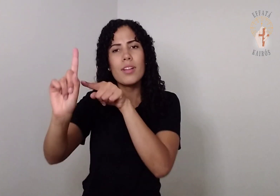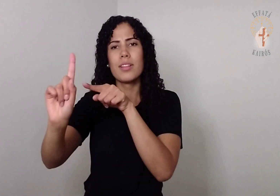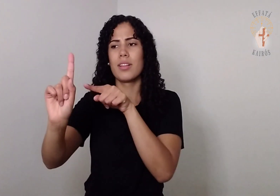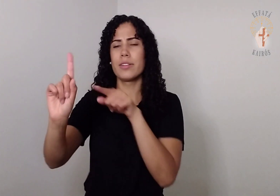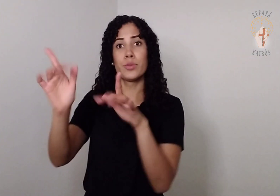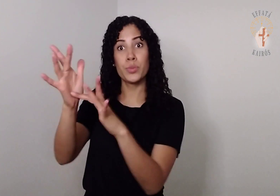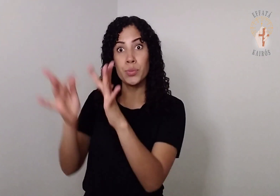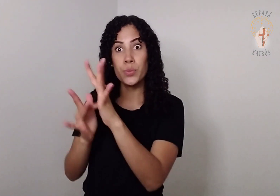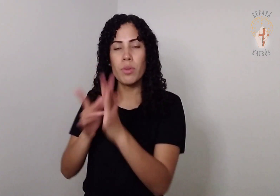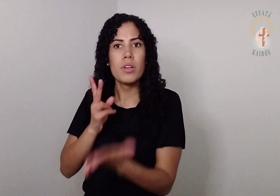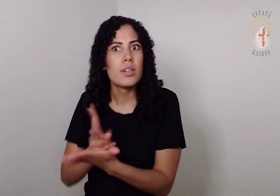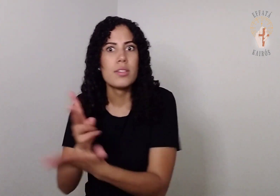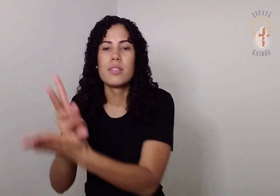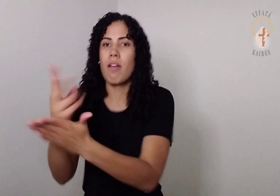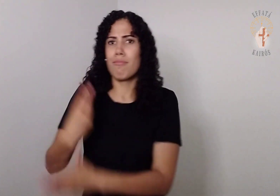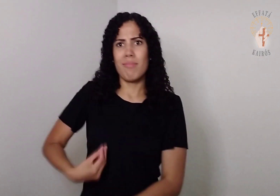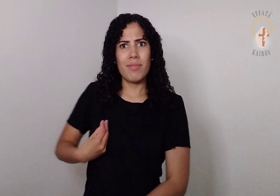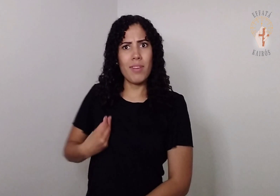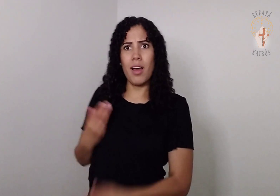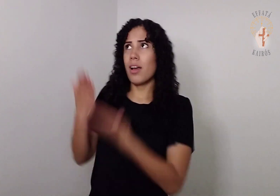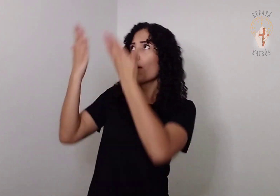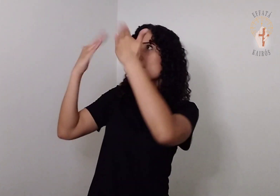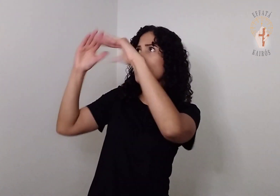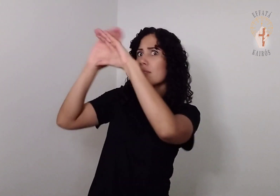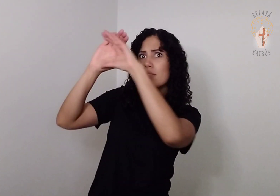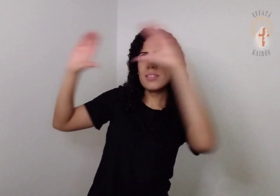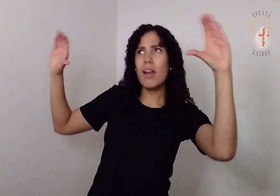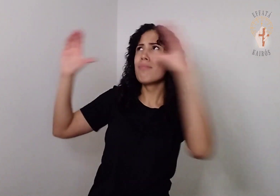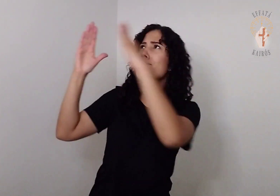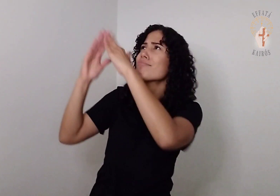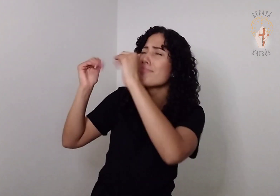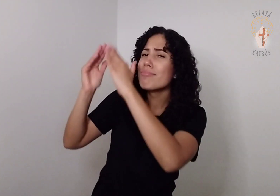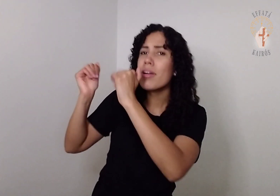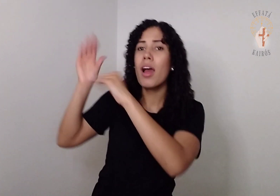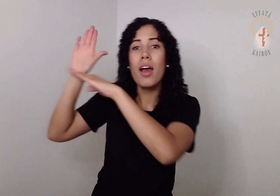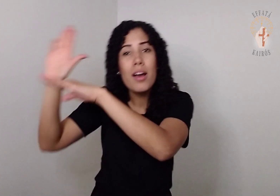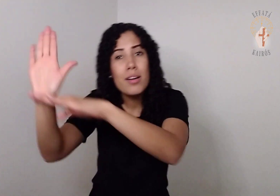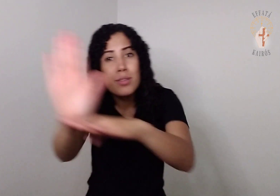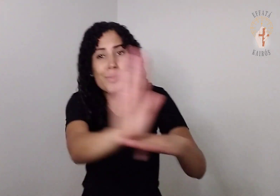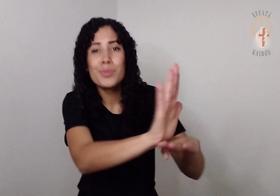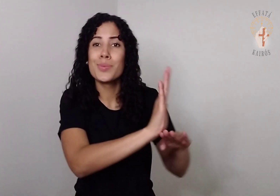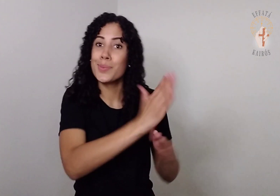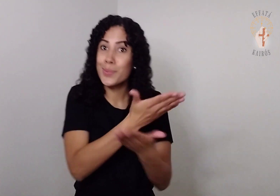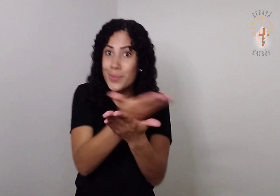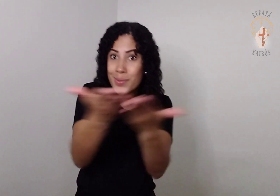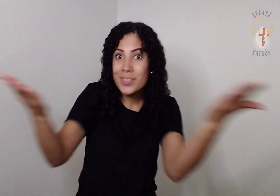Ele está sempre vivo para interceder por eles.